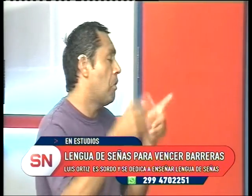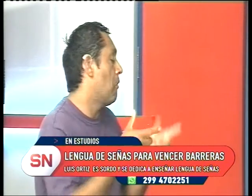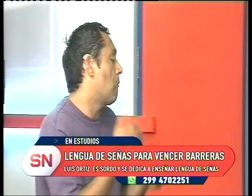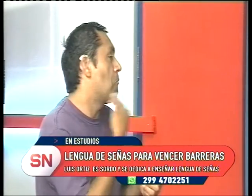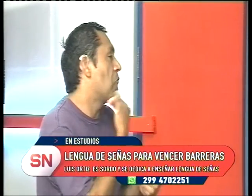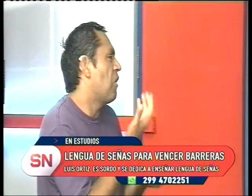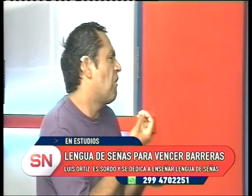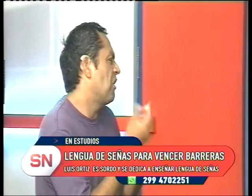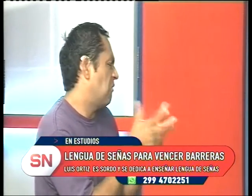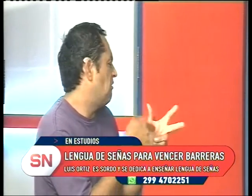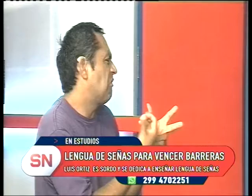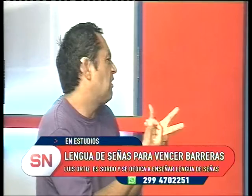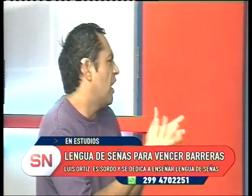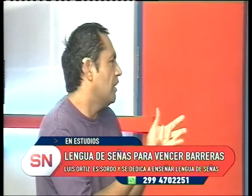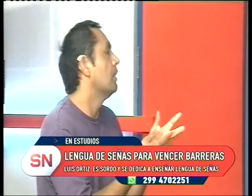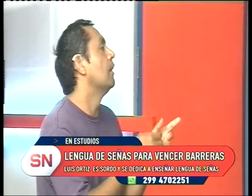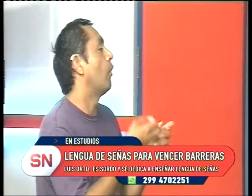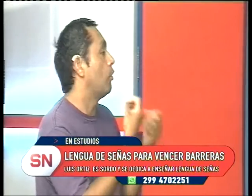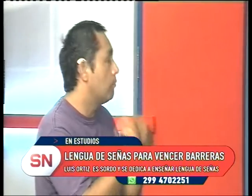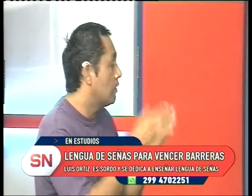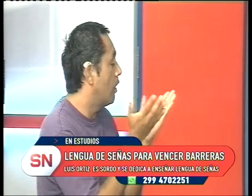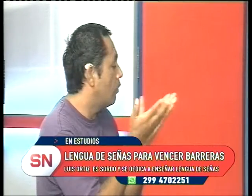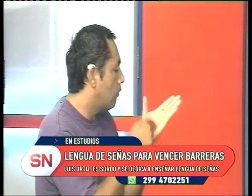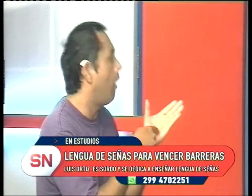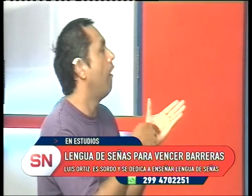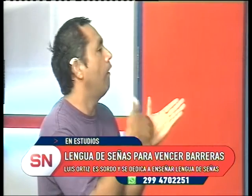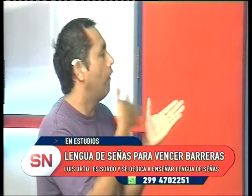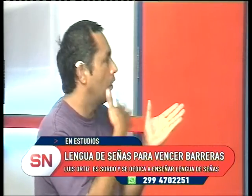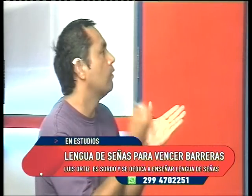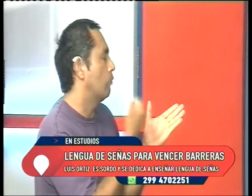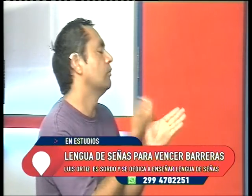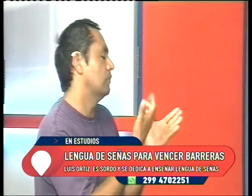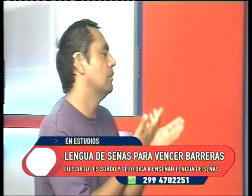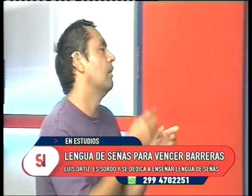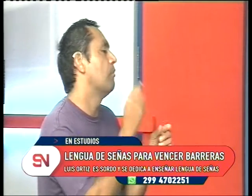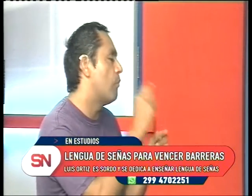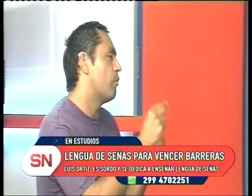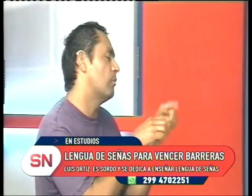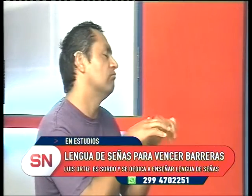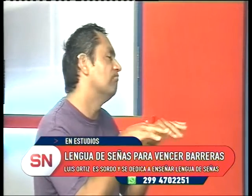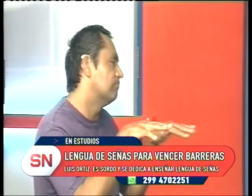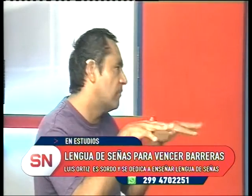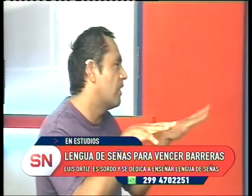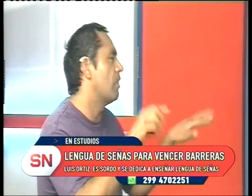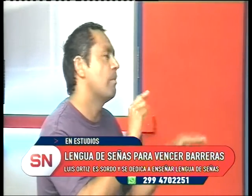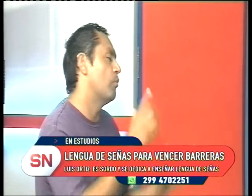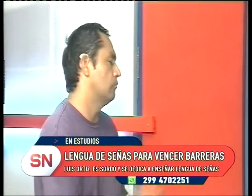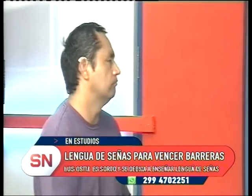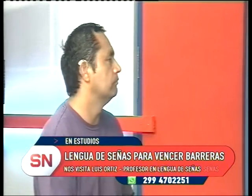personas que no tienen ni idea, entonces, ¿qué es la lengua de señas? Ni idea saben qué es. Entonces, cuando se enteran, ahí dicen, ah, bueno, entonces empiezas